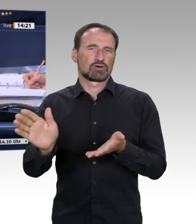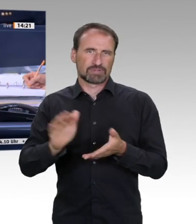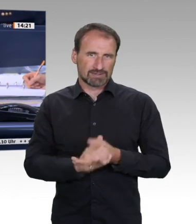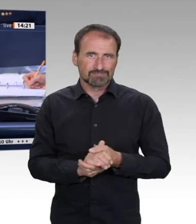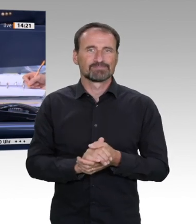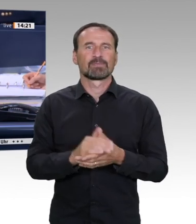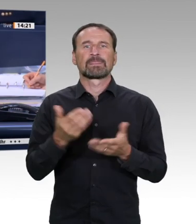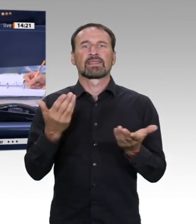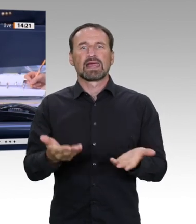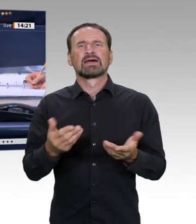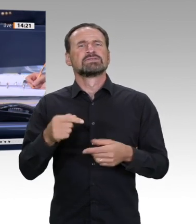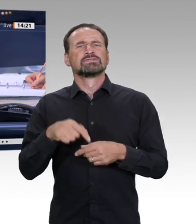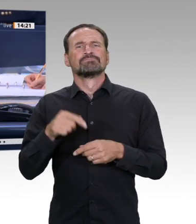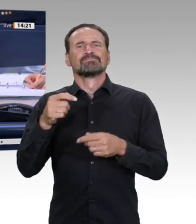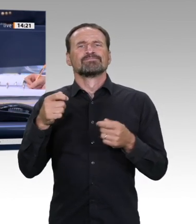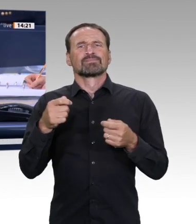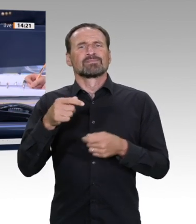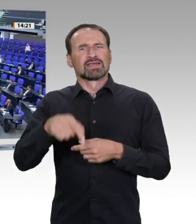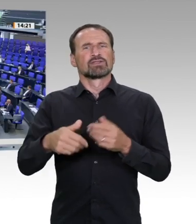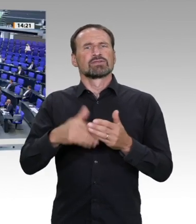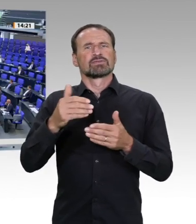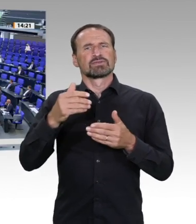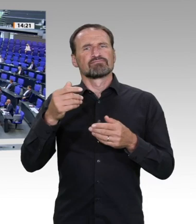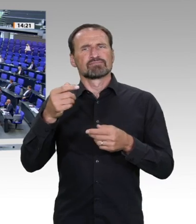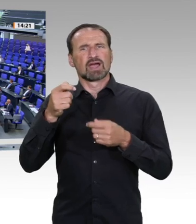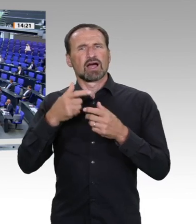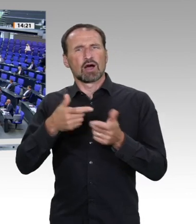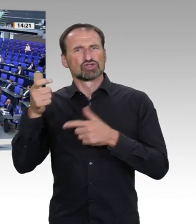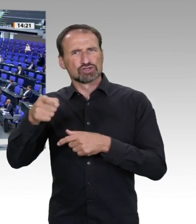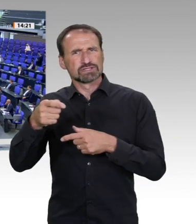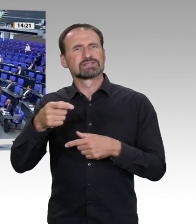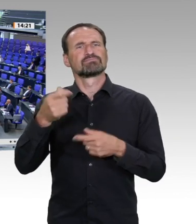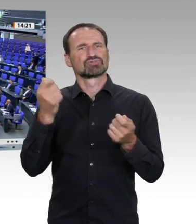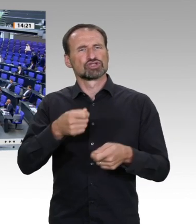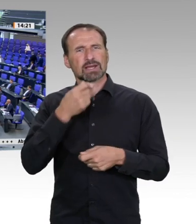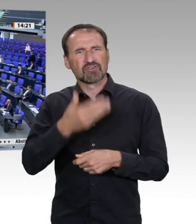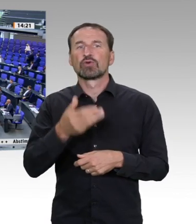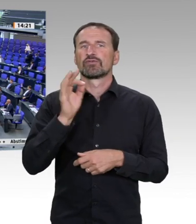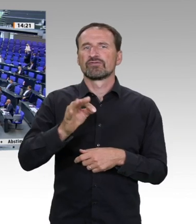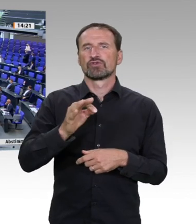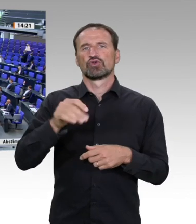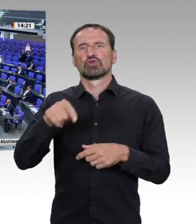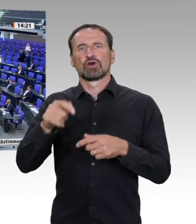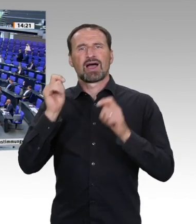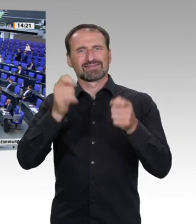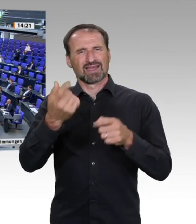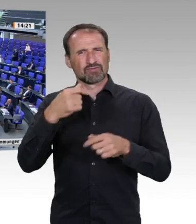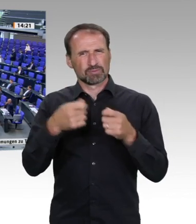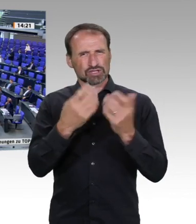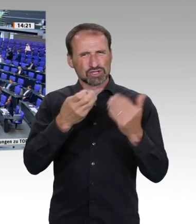für die Beschlussempfehlung des Ausschusses? CDU, CSU und SPD. Vielen Dank. Gegenprobe. Die FDP. Enthaltungen?